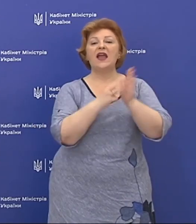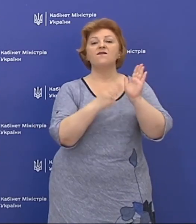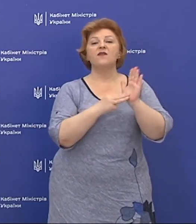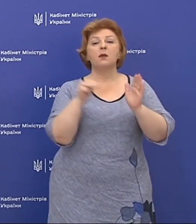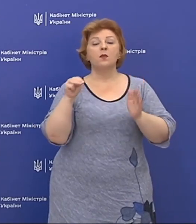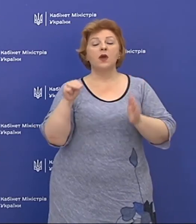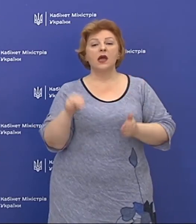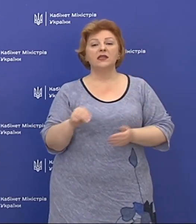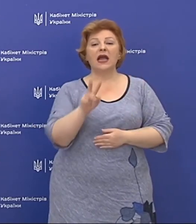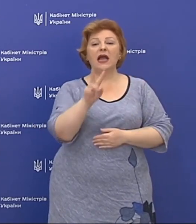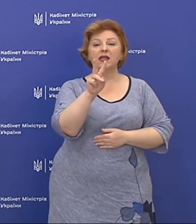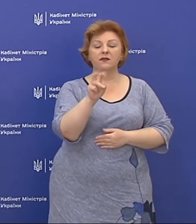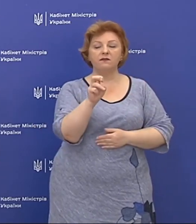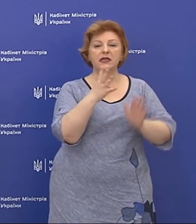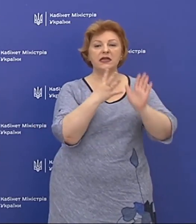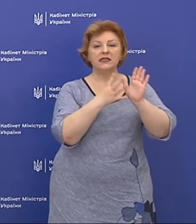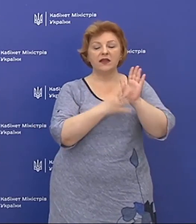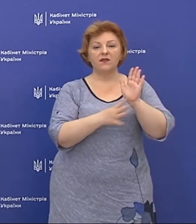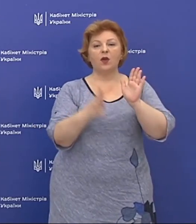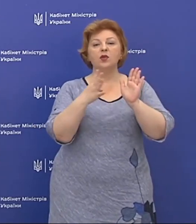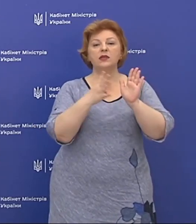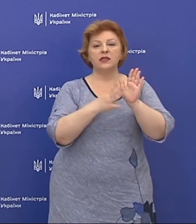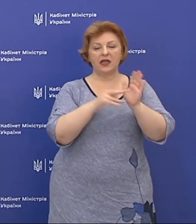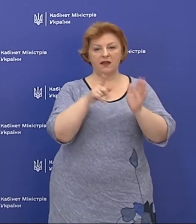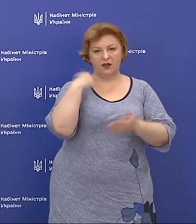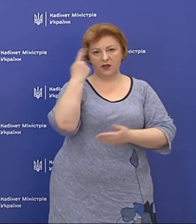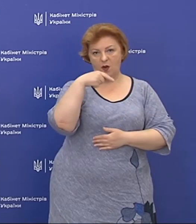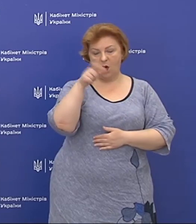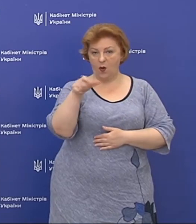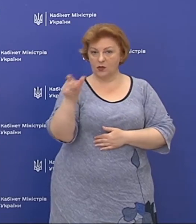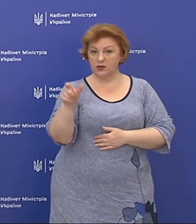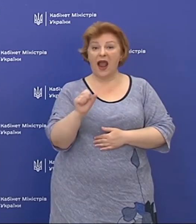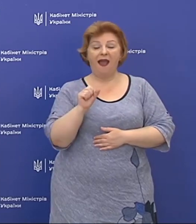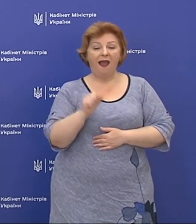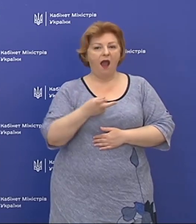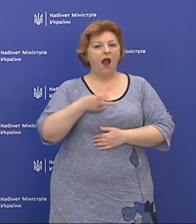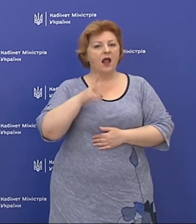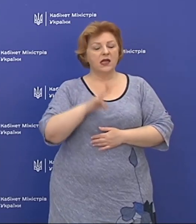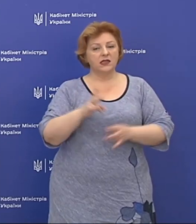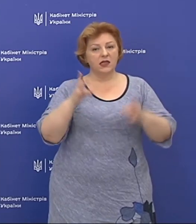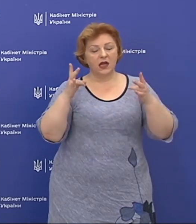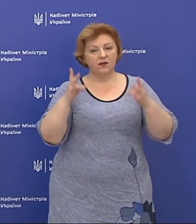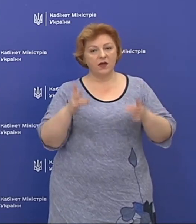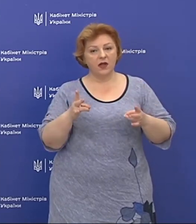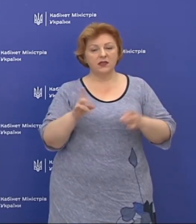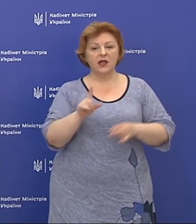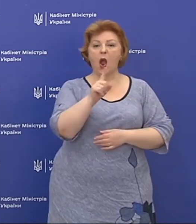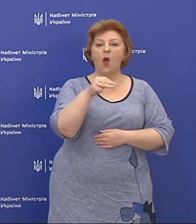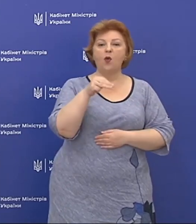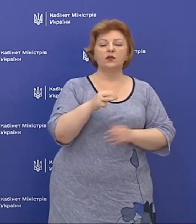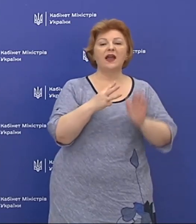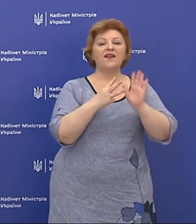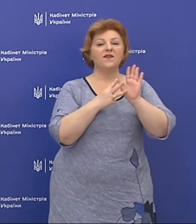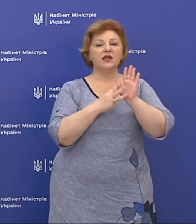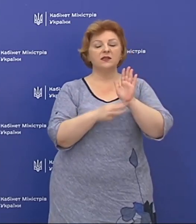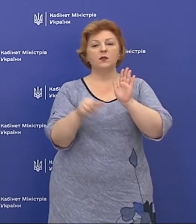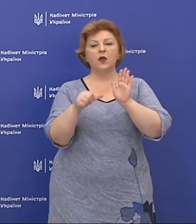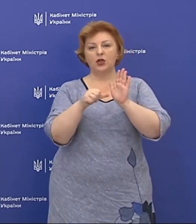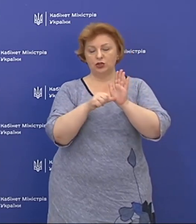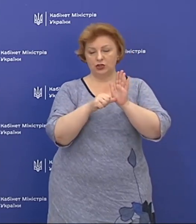299 осіб, а летальних випадків – 1086.